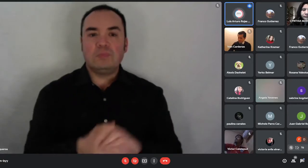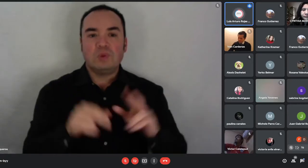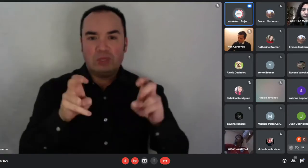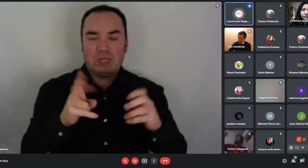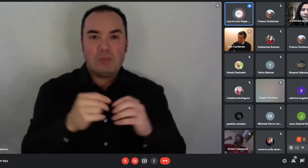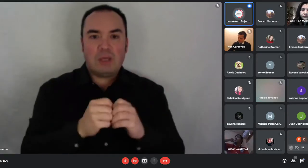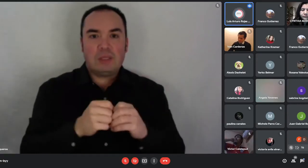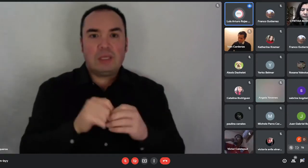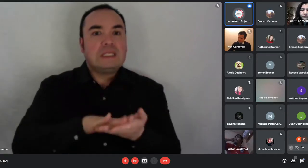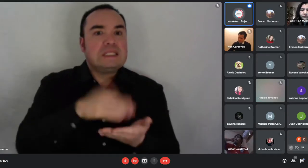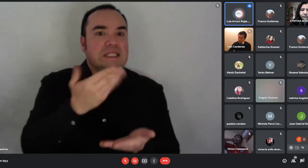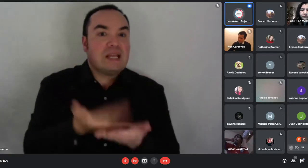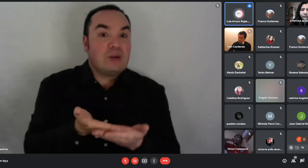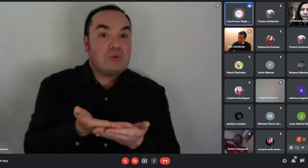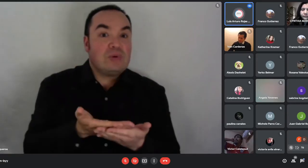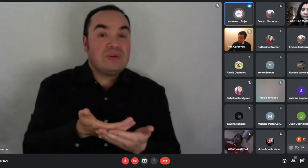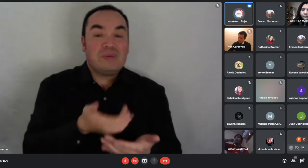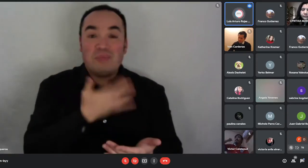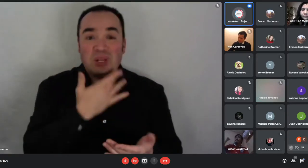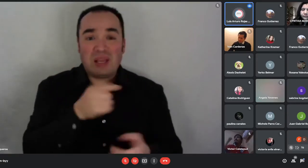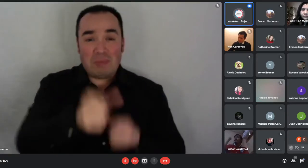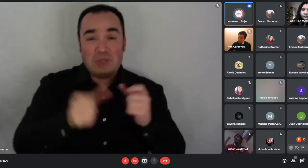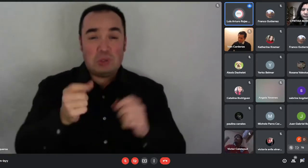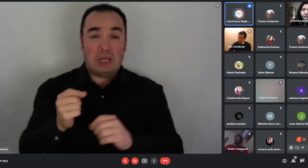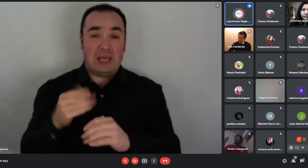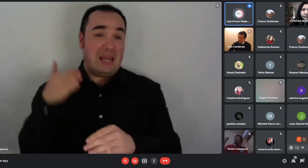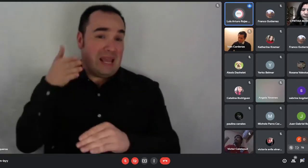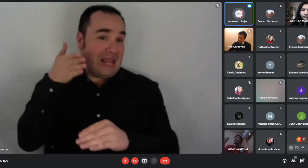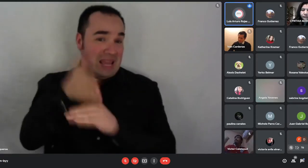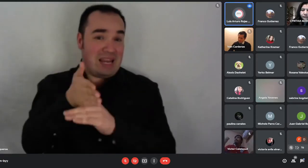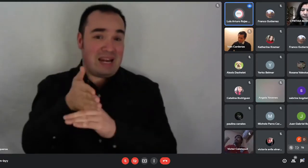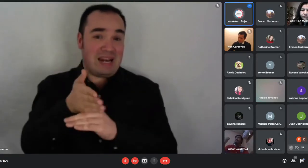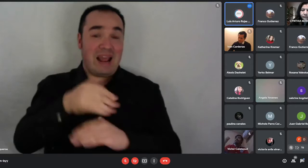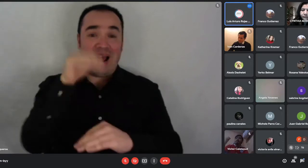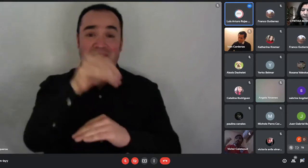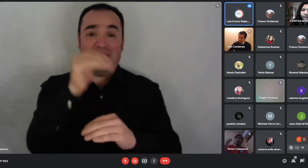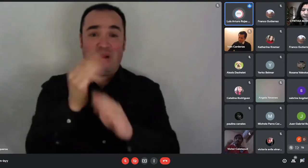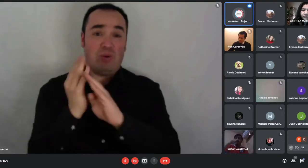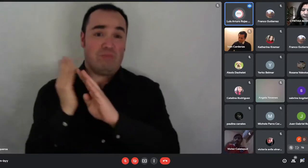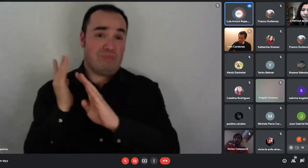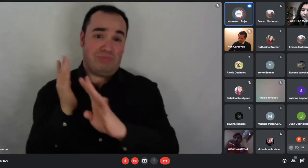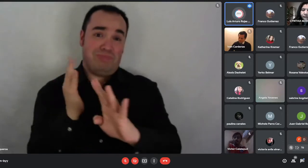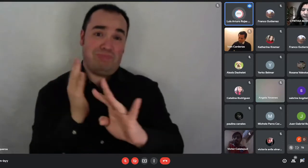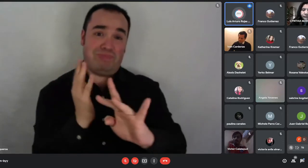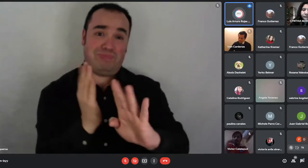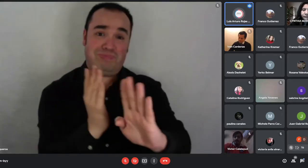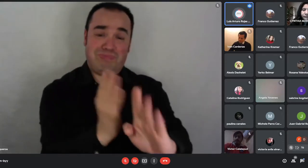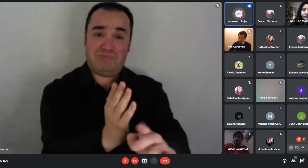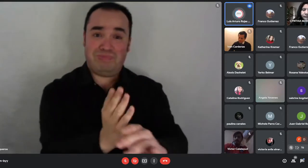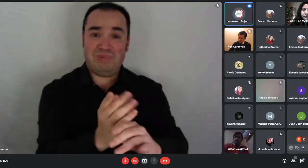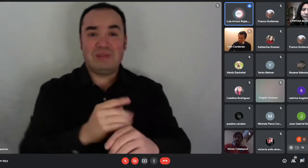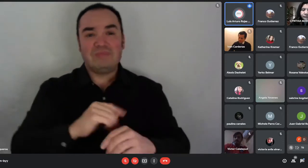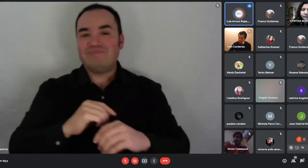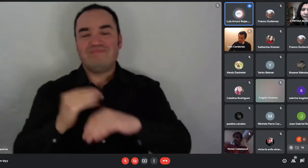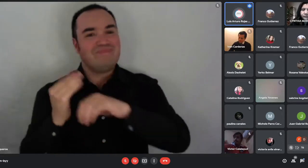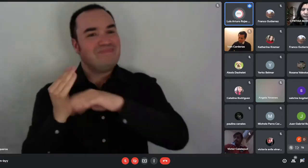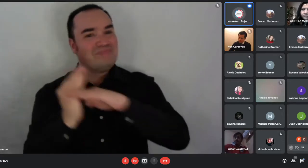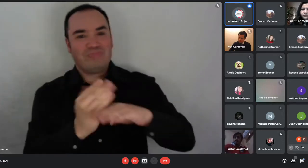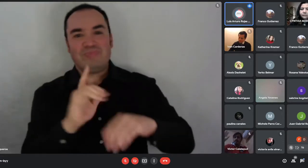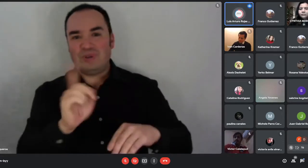banco, tenga que ir a aglomerarse, evitar también por la situación económica que atraviesan muchas familias, entonces no se exige o